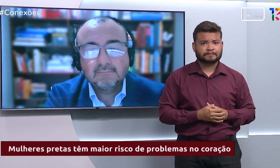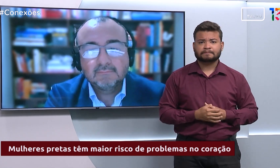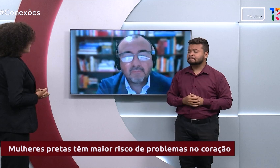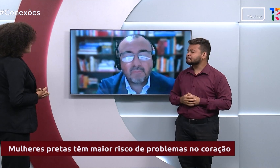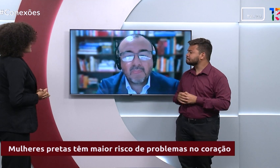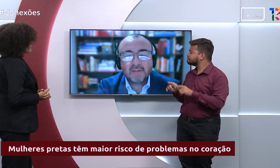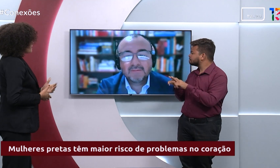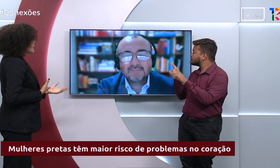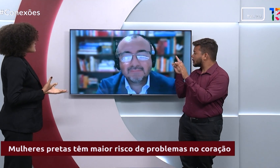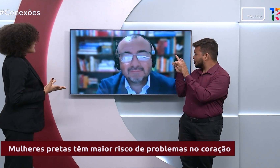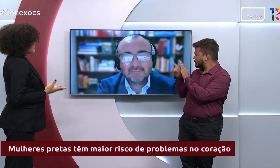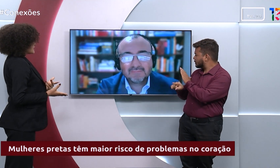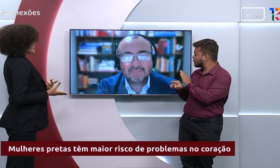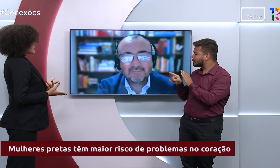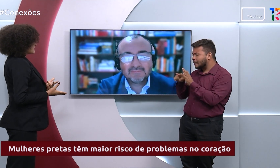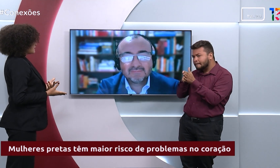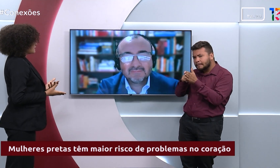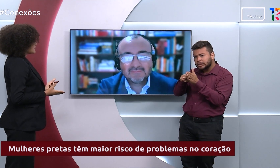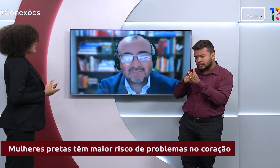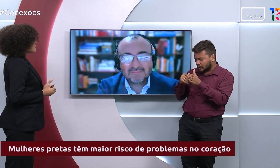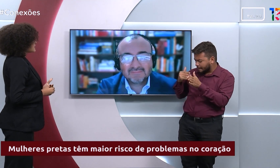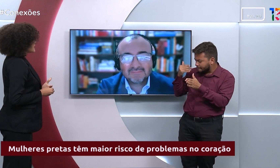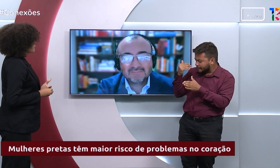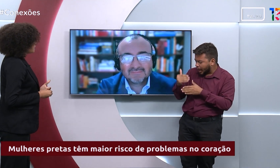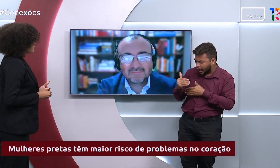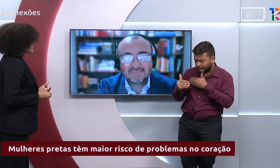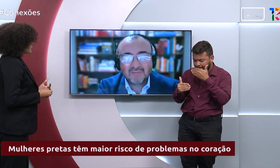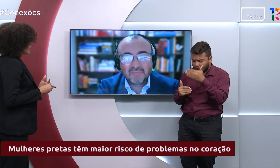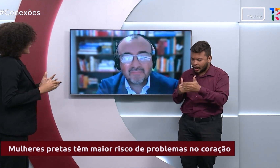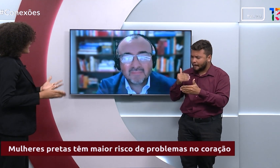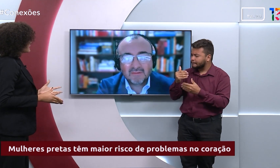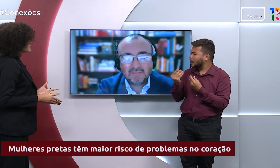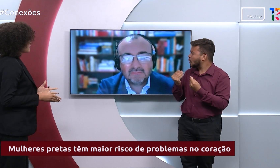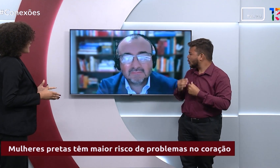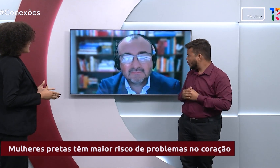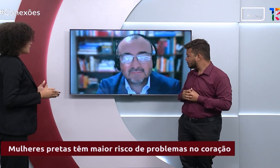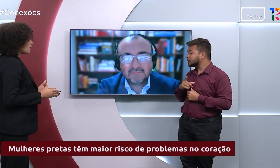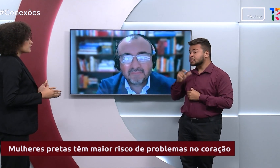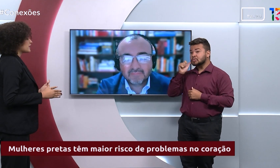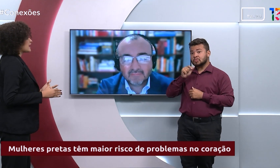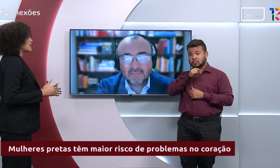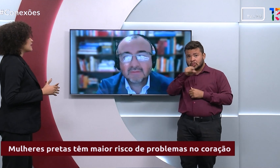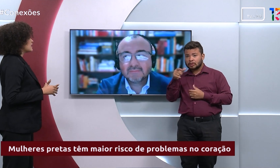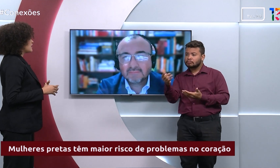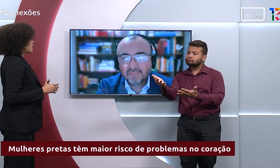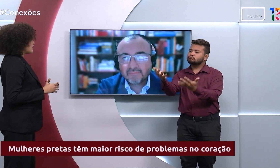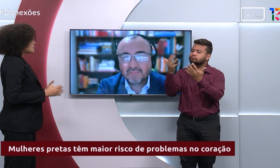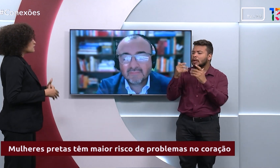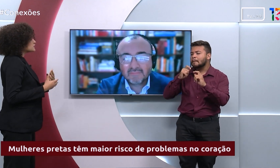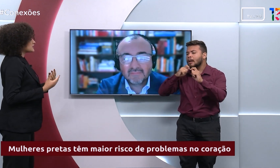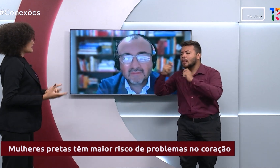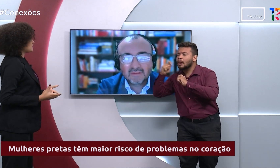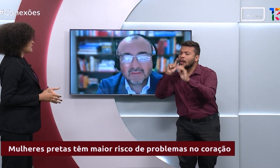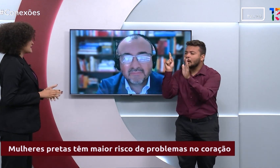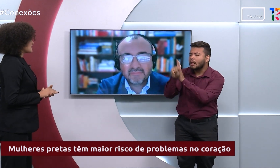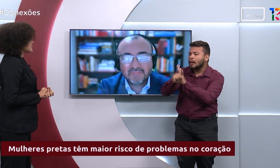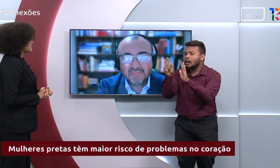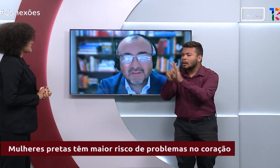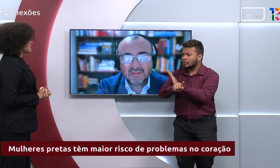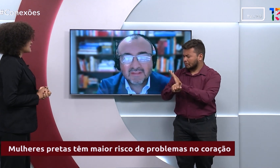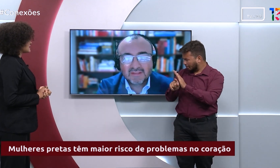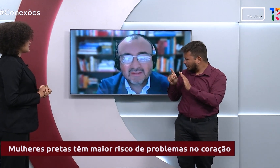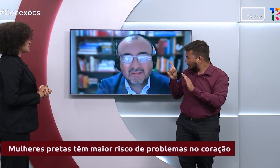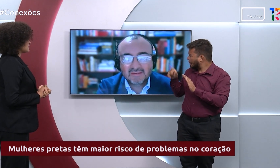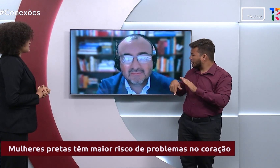perguntar qual foi o passo a passo dessa pesquisa. Vocês conversaram com muitas mulheres, qual foi a fonte das informações